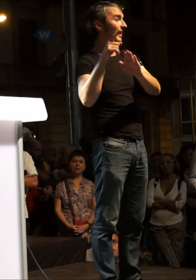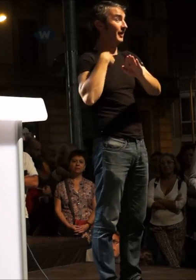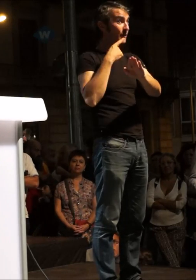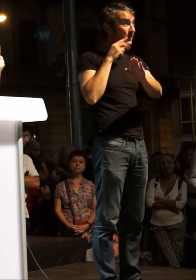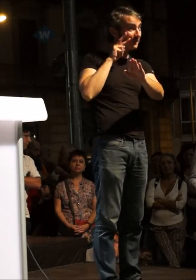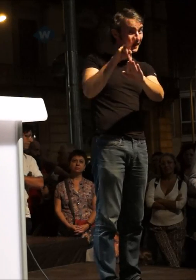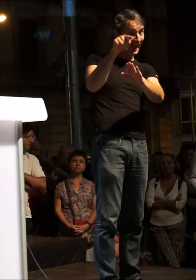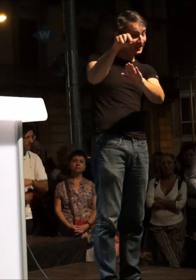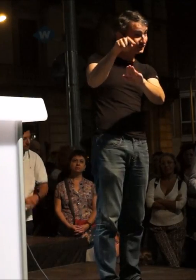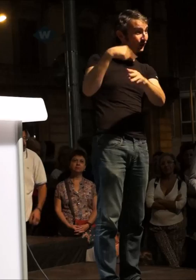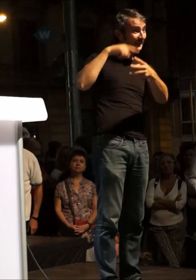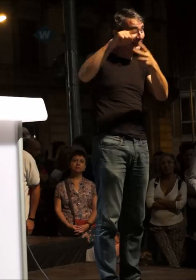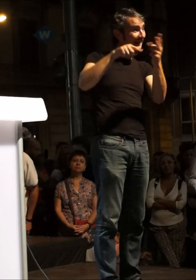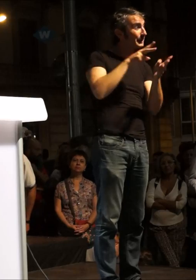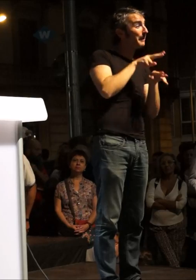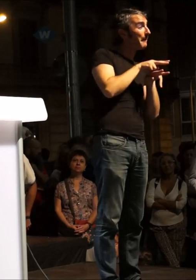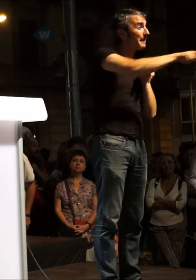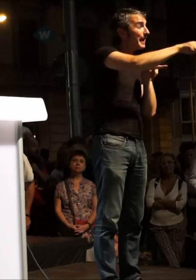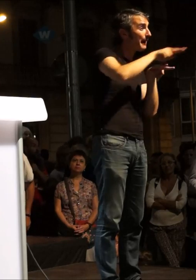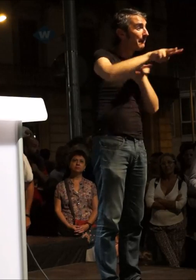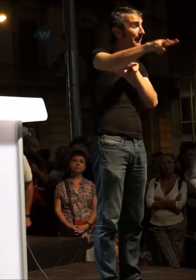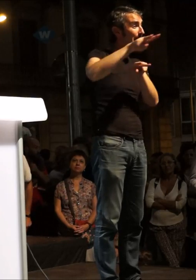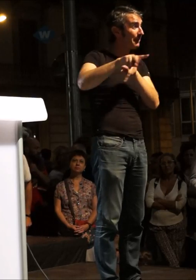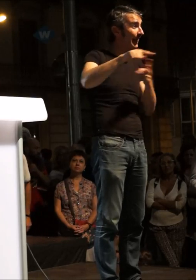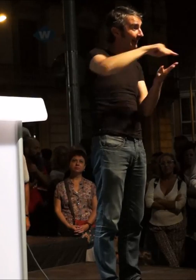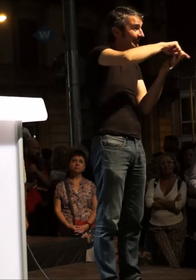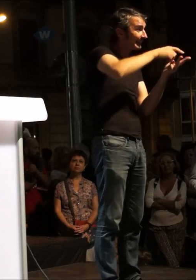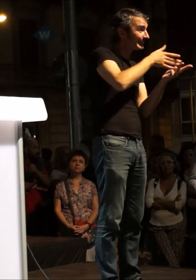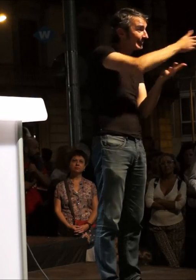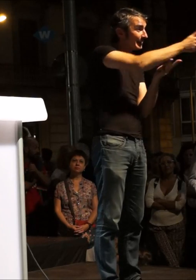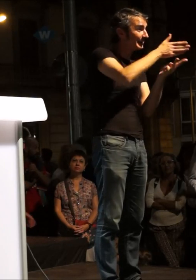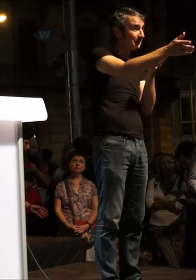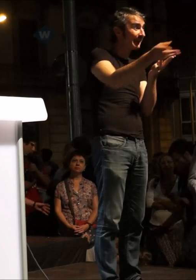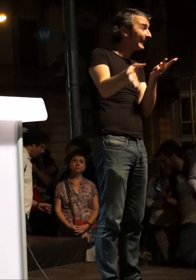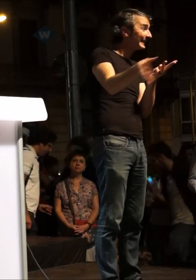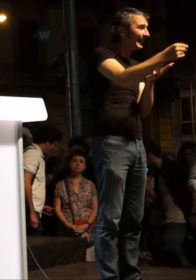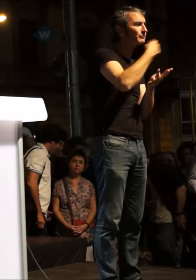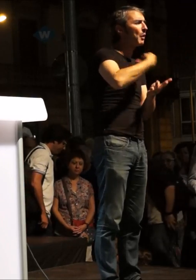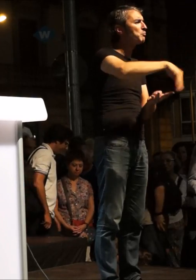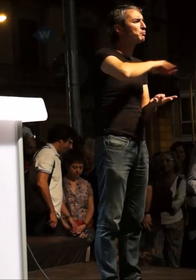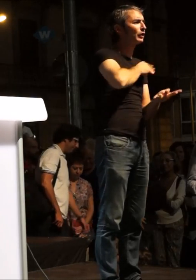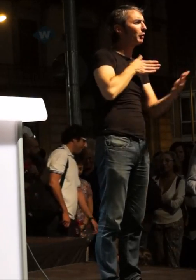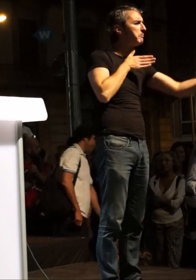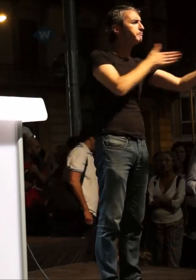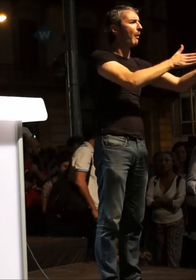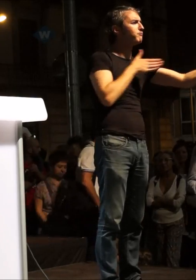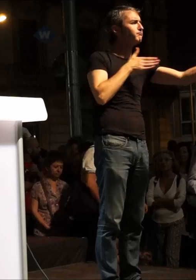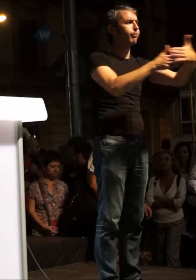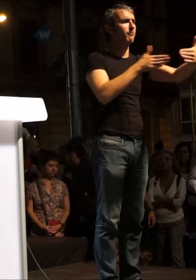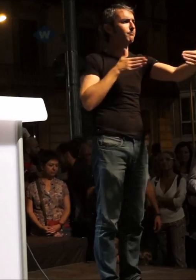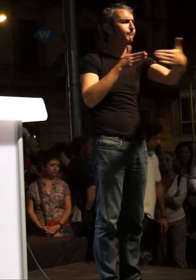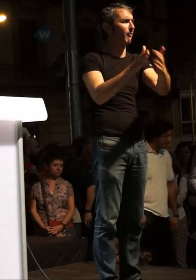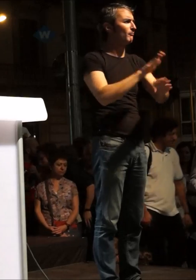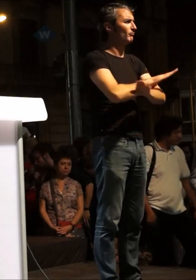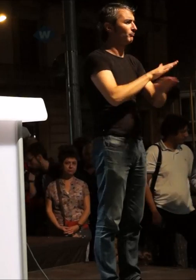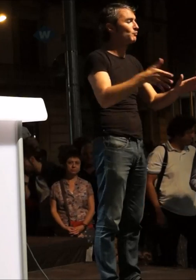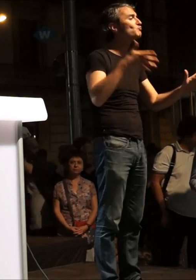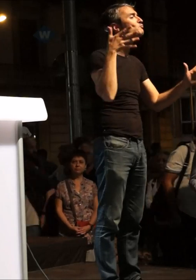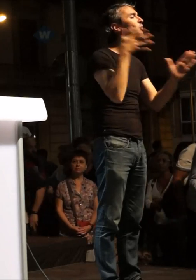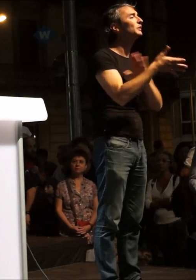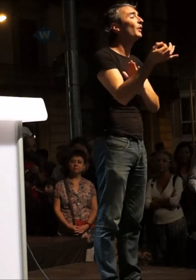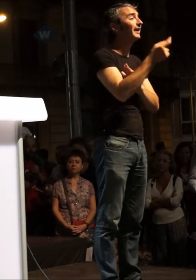aquestes tres vies, aquestes tres vies que per a nosaltres són vies mortes perquè no afronten la qüestió